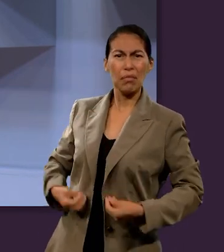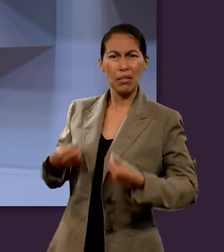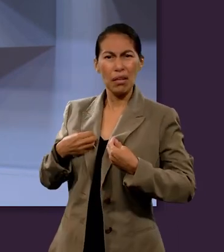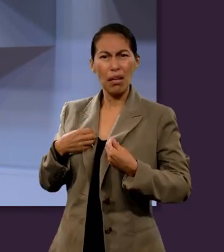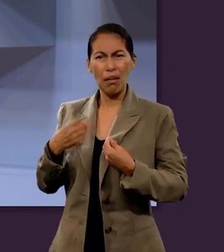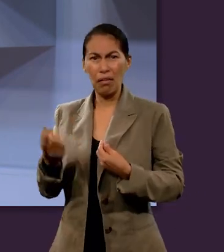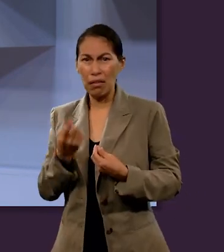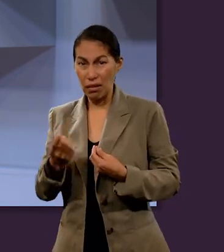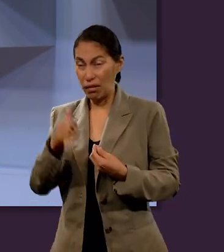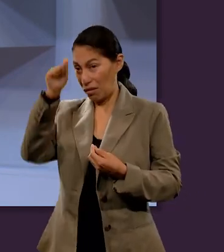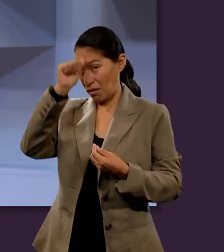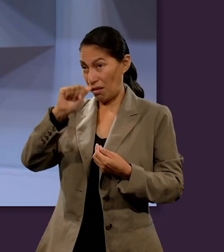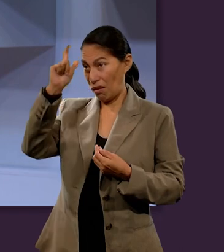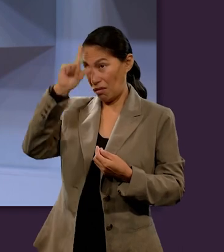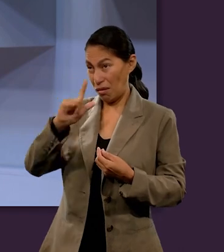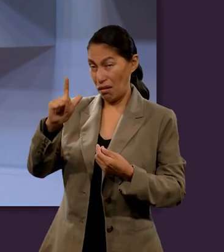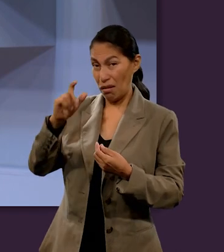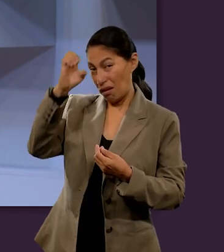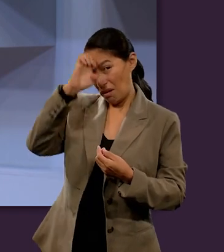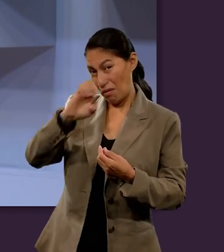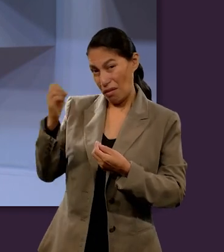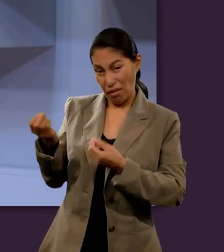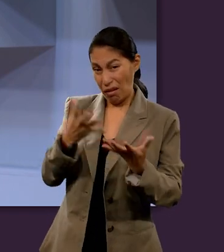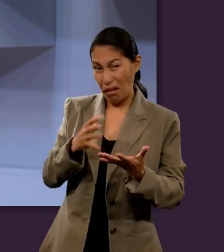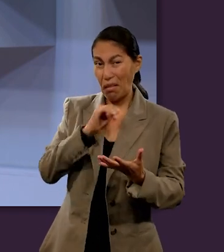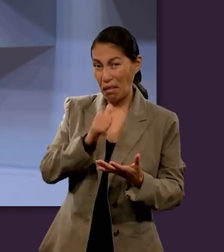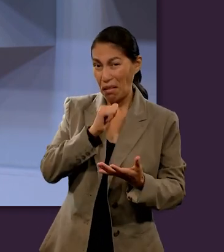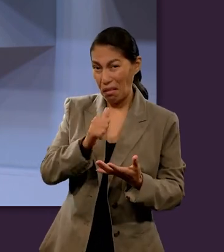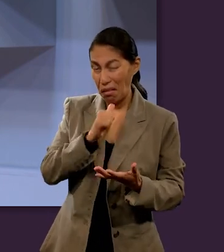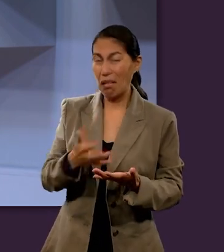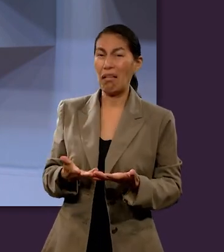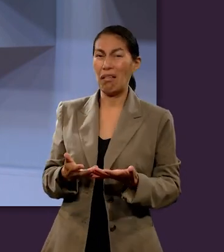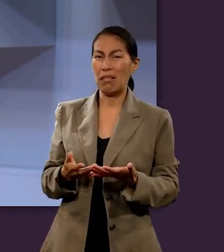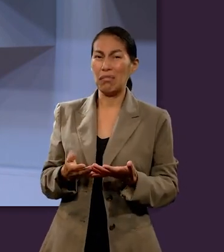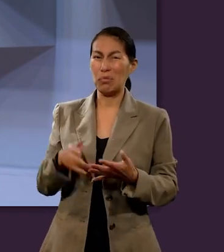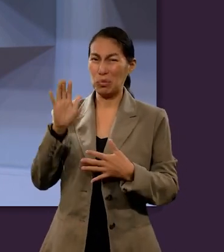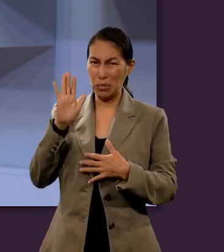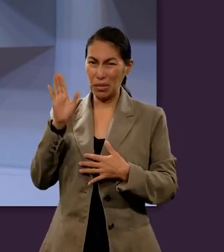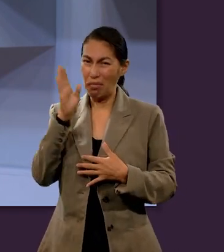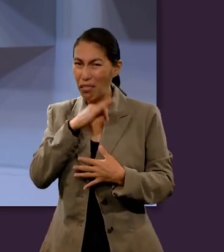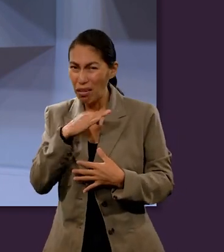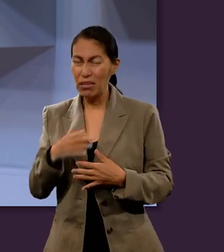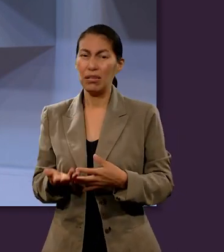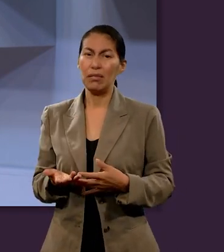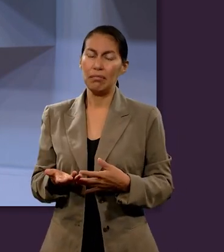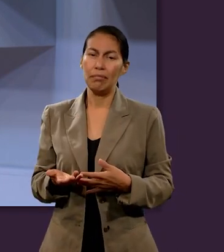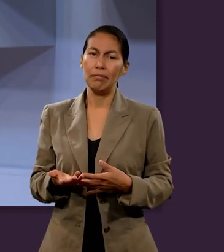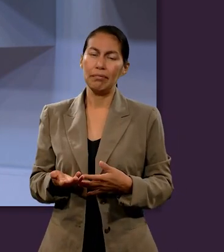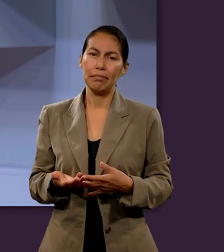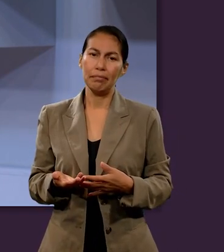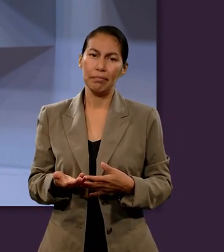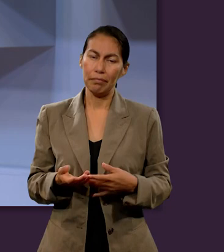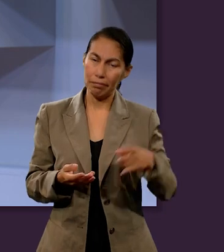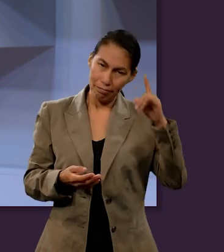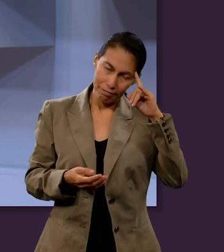no le quería entregar la vida eterna a Adán y Eva, que en fin, tantas, tantas malas promesas. Pero